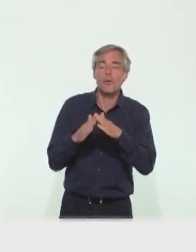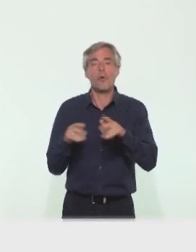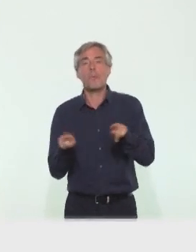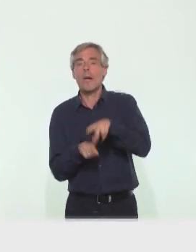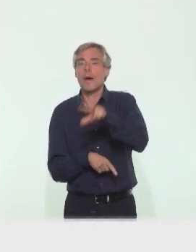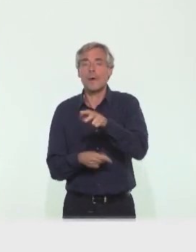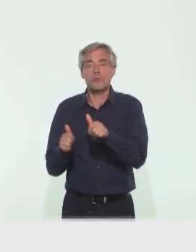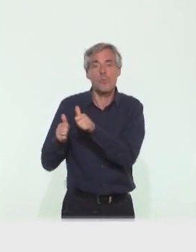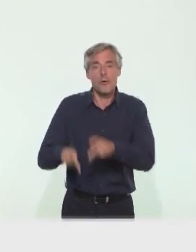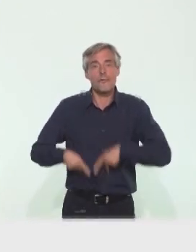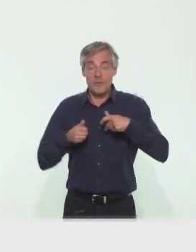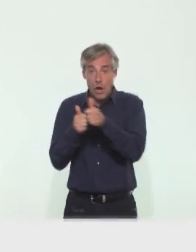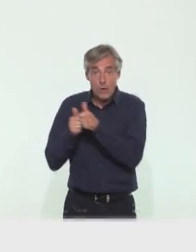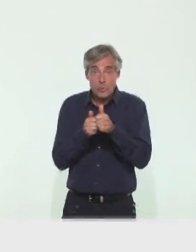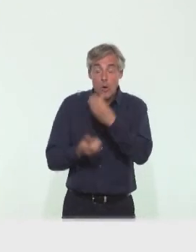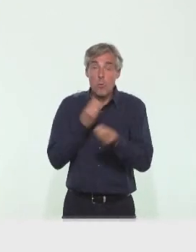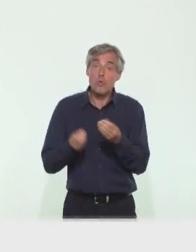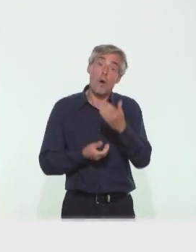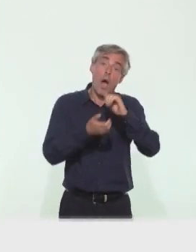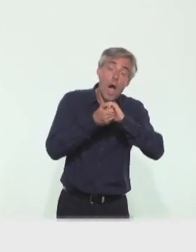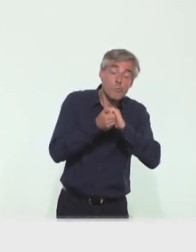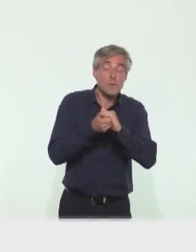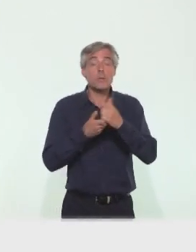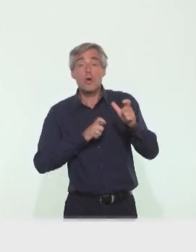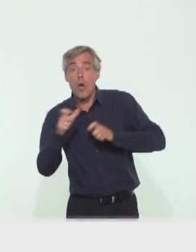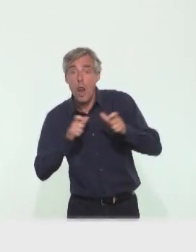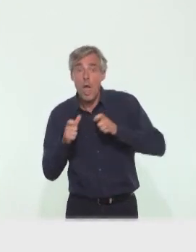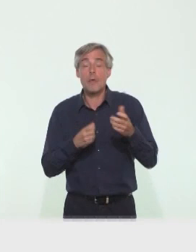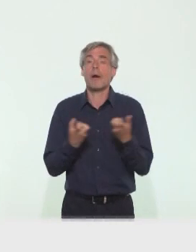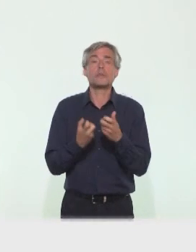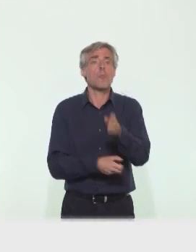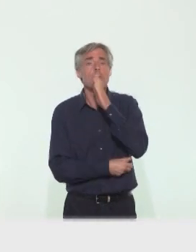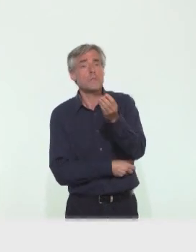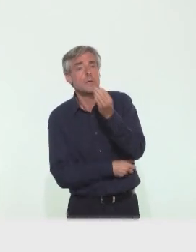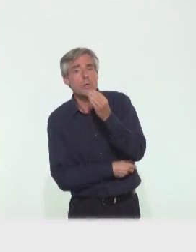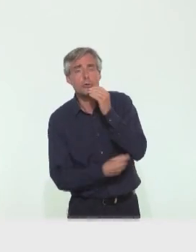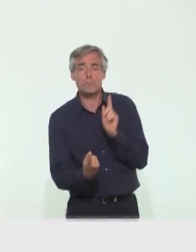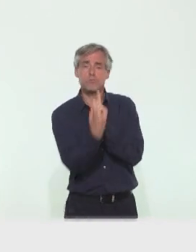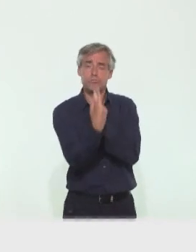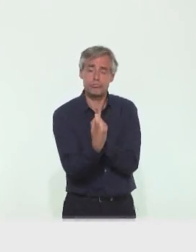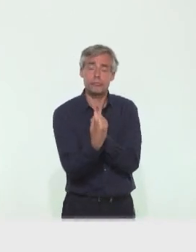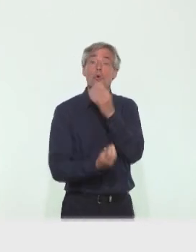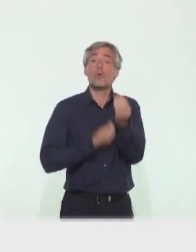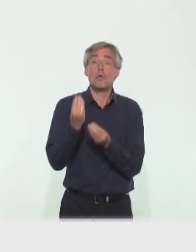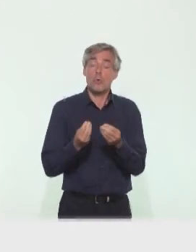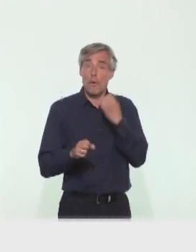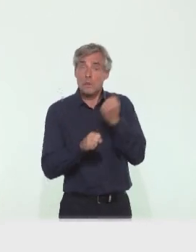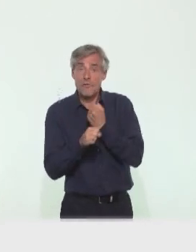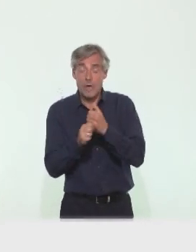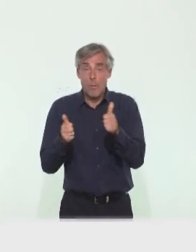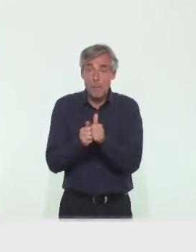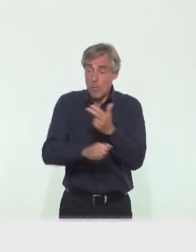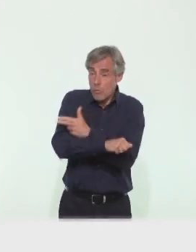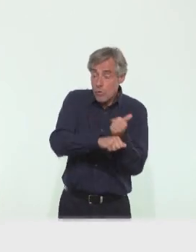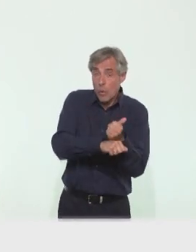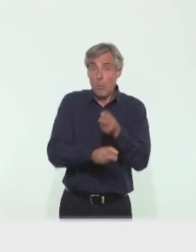les personnes avec qui vous avez eu un contact étroit et prolongé, avec qui vous avez déjeuné, par exemple, en face à face, les personnes qui travaillent avec vous dans le même bureau,